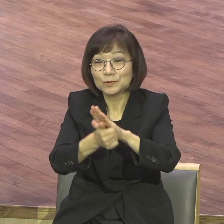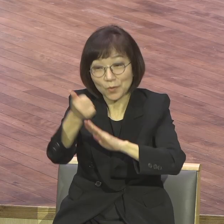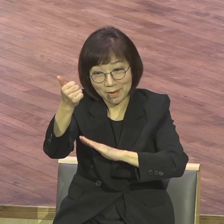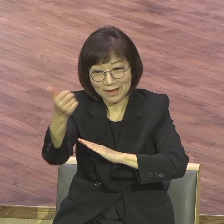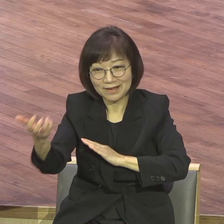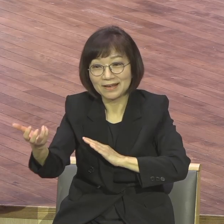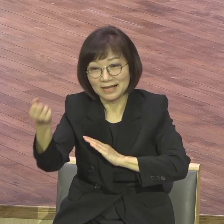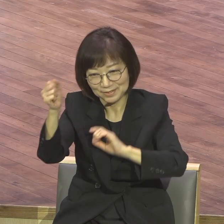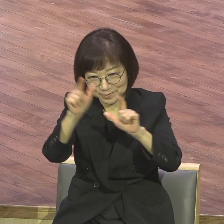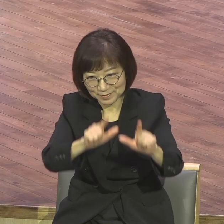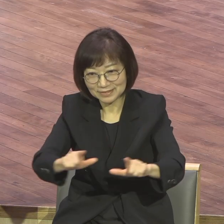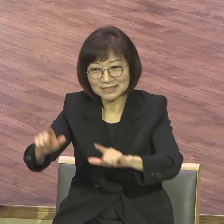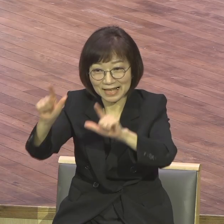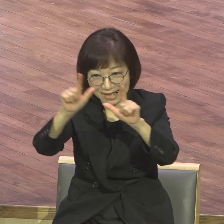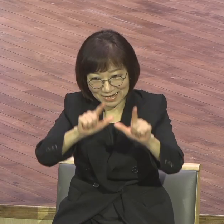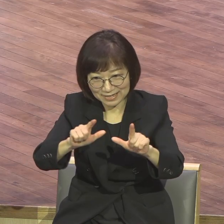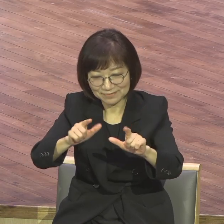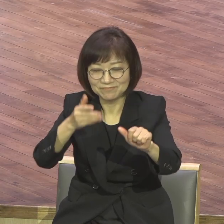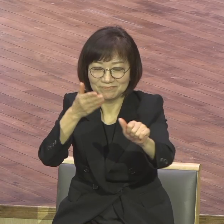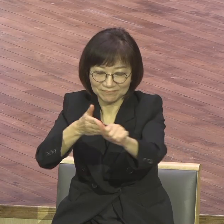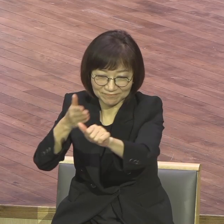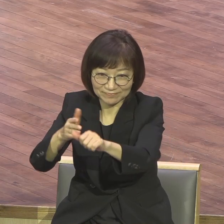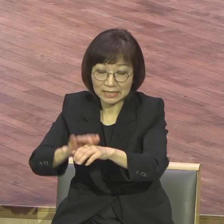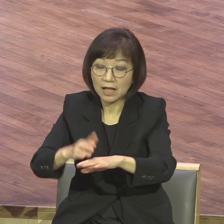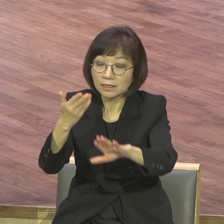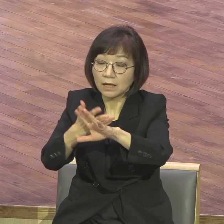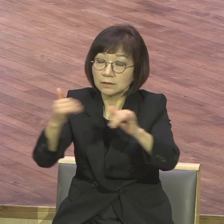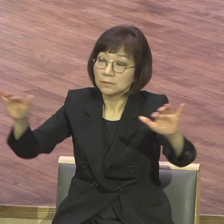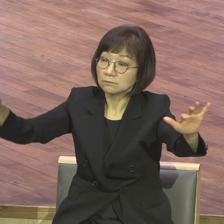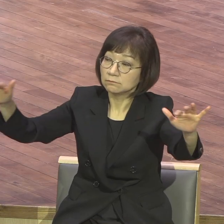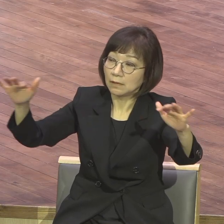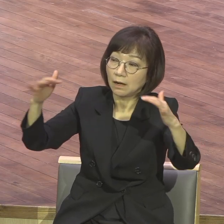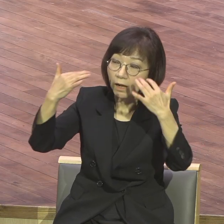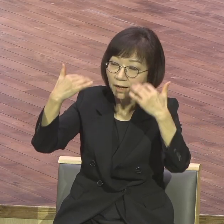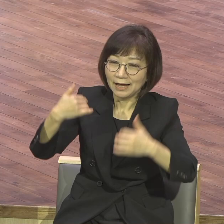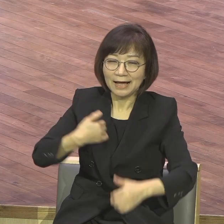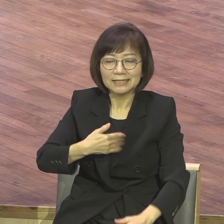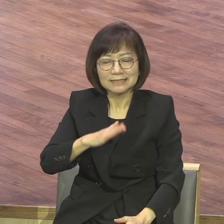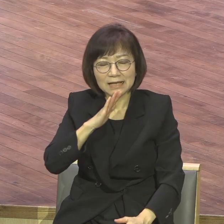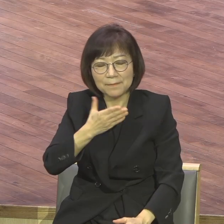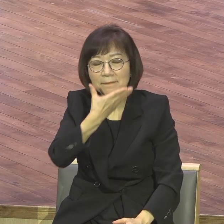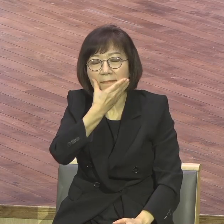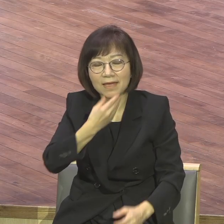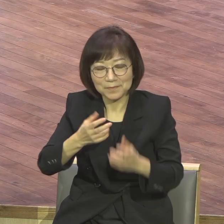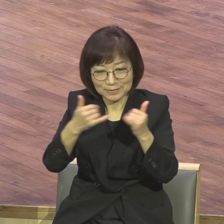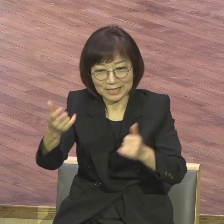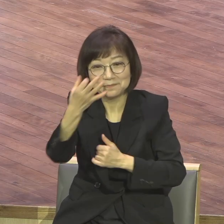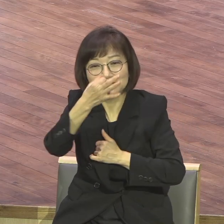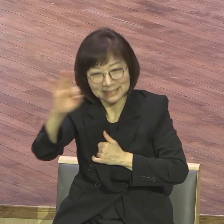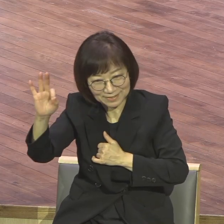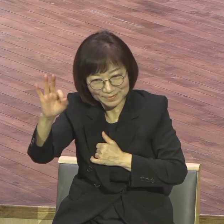참 행복자구나. 참 행복자 되시길 제문으로 축복합니다. 두 번째로